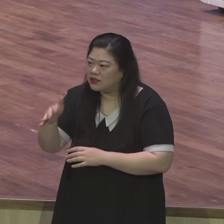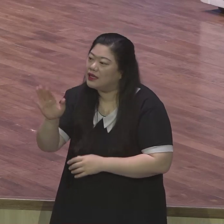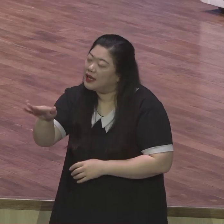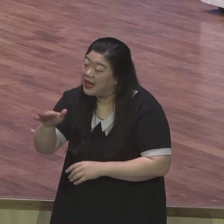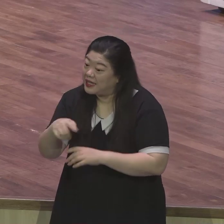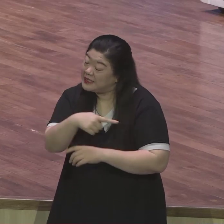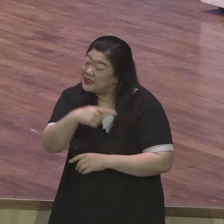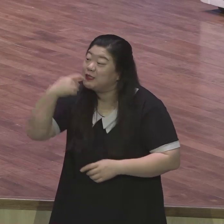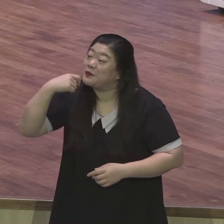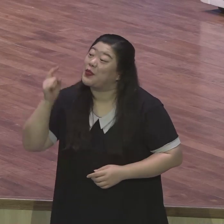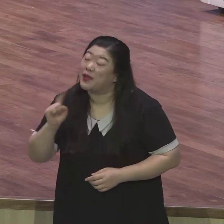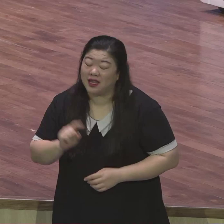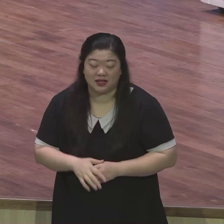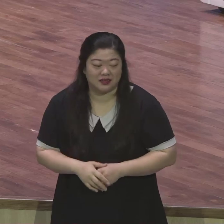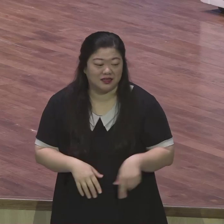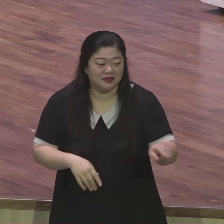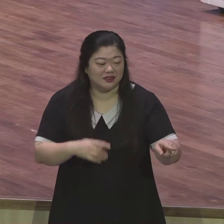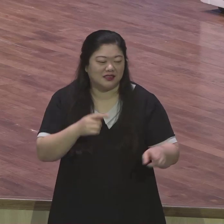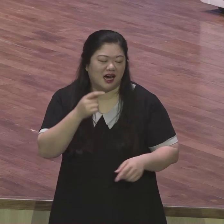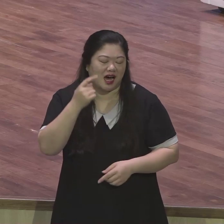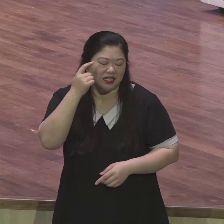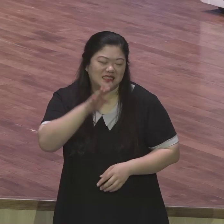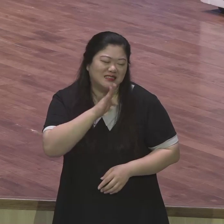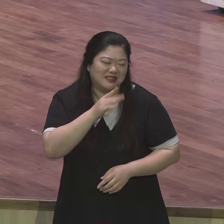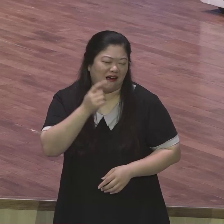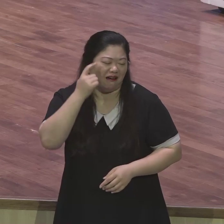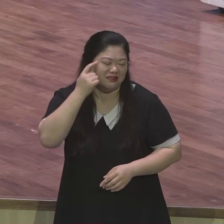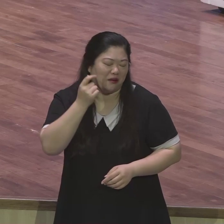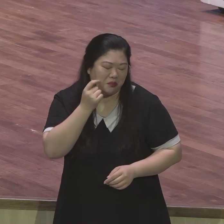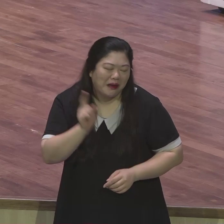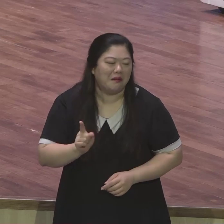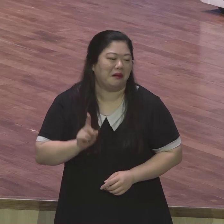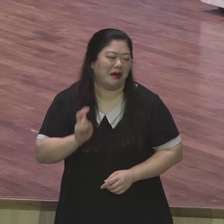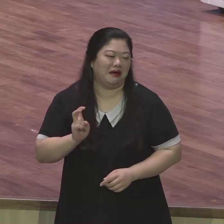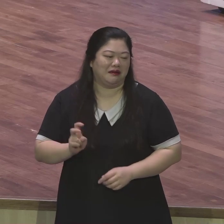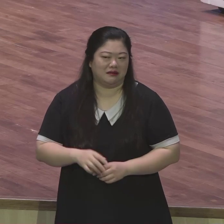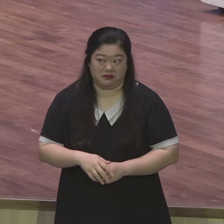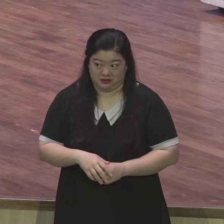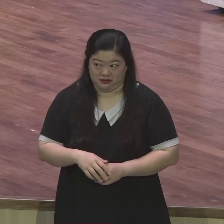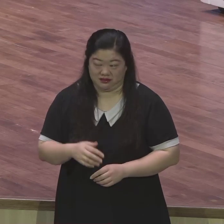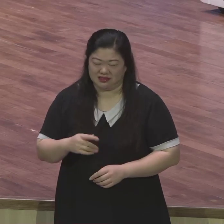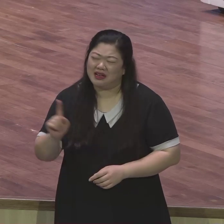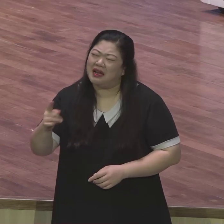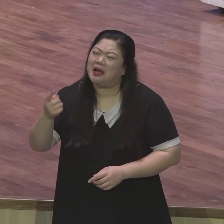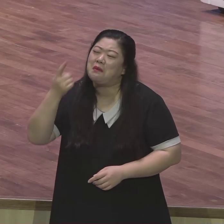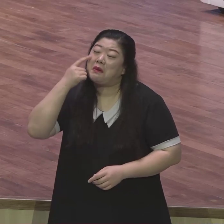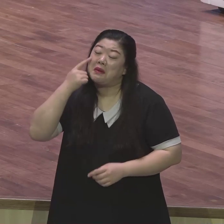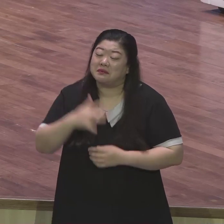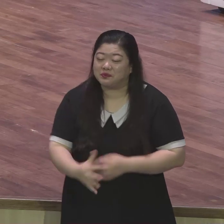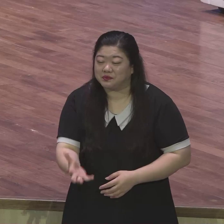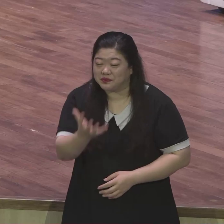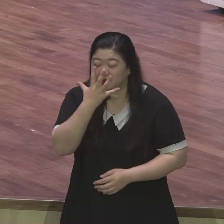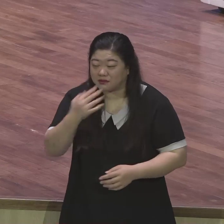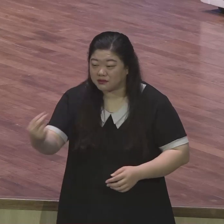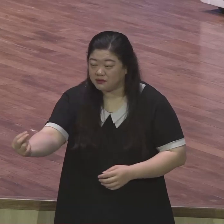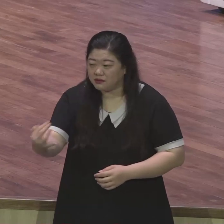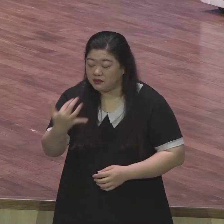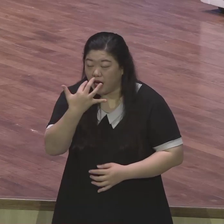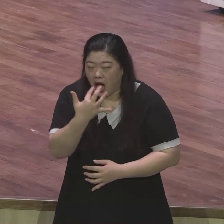이상이야 그러시더라고요 해보니까 상상 그 이상이었습니다 예원교회 강단 특별히 이부예배에 서는